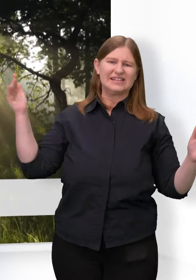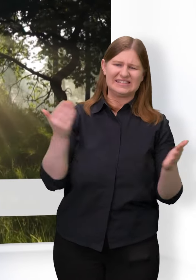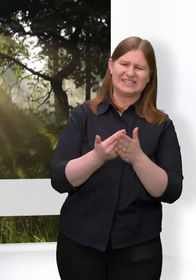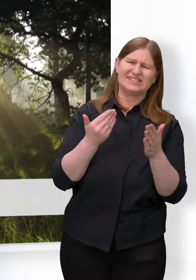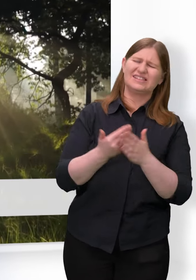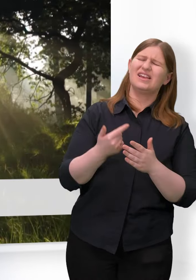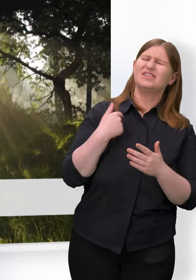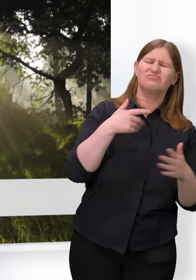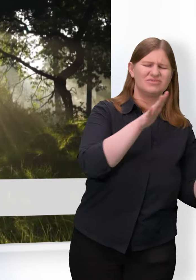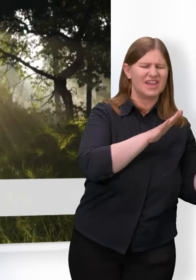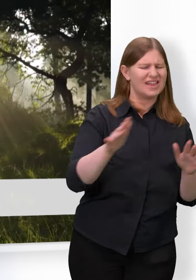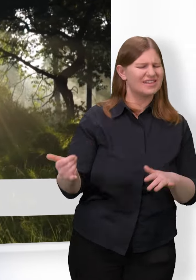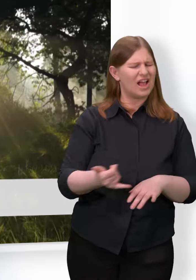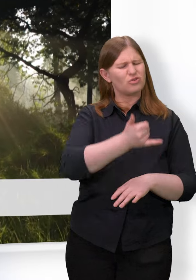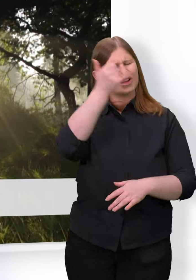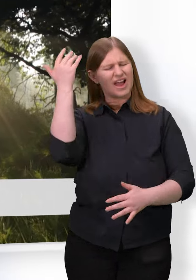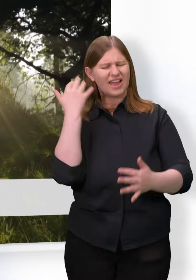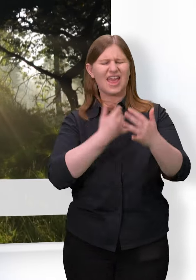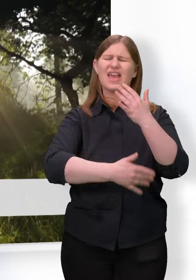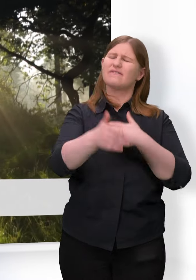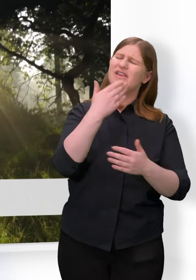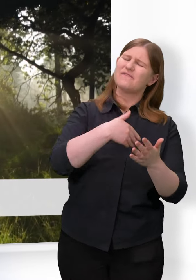Jahre und in Ewigkeit,